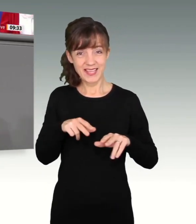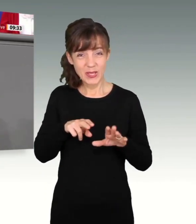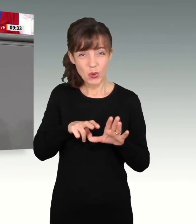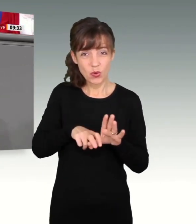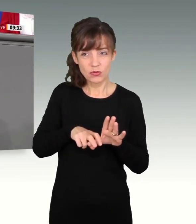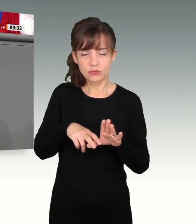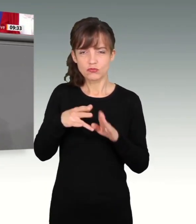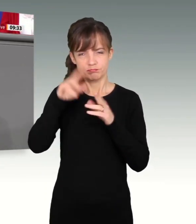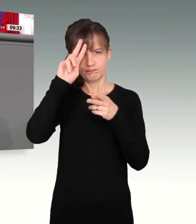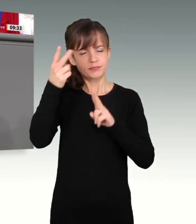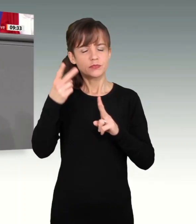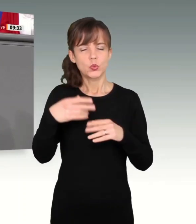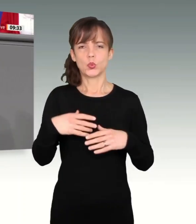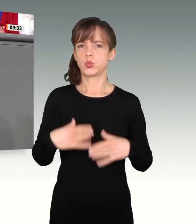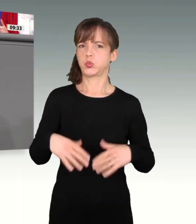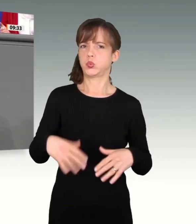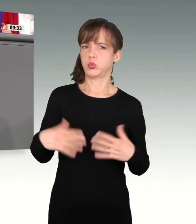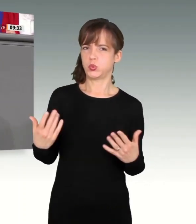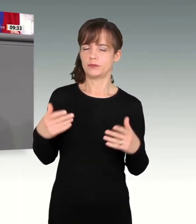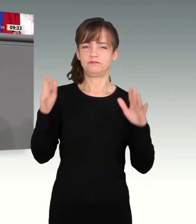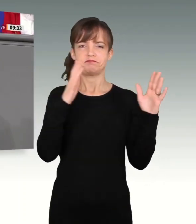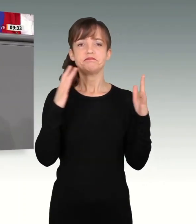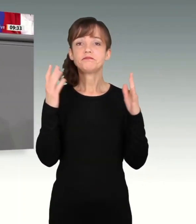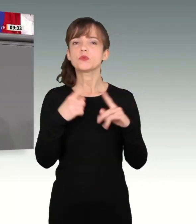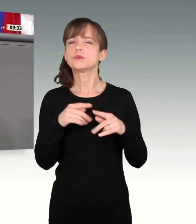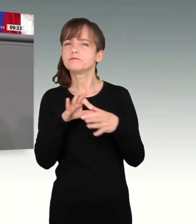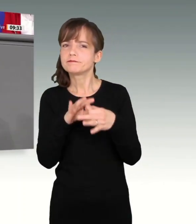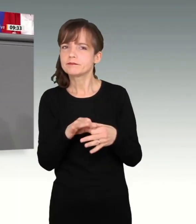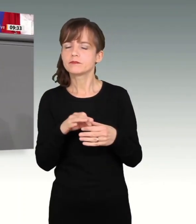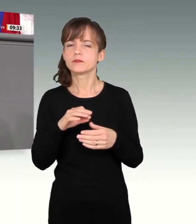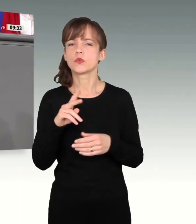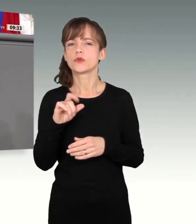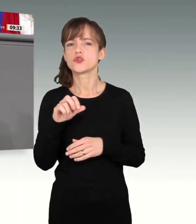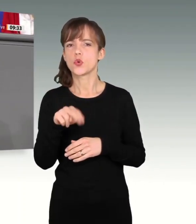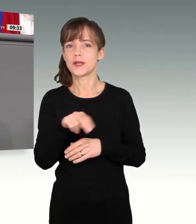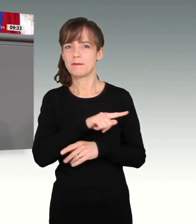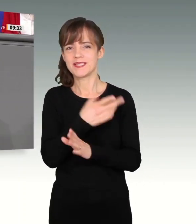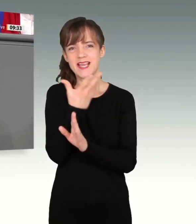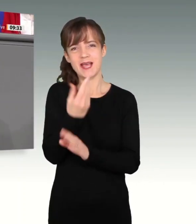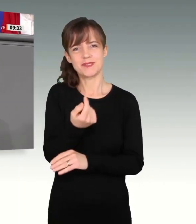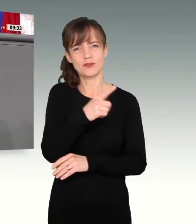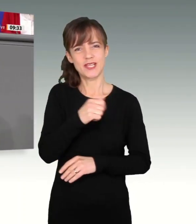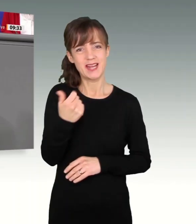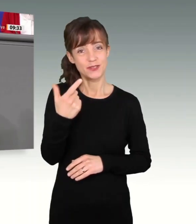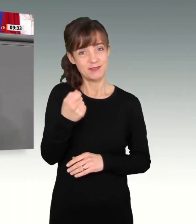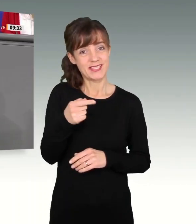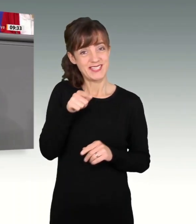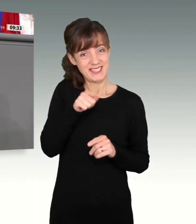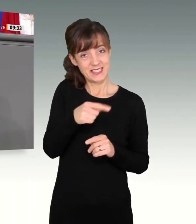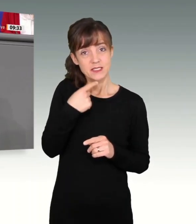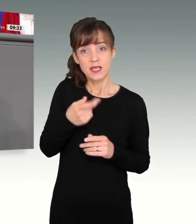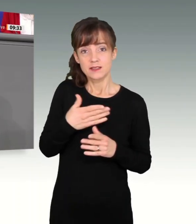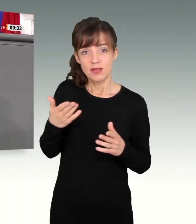Und nochmals zur Union. Noch bis Herbst 2021 hat die Union genau dieses verfassungswidrige Vorgehen als